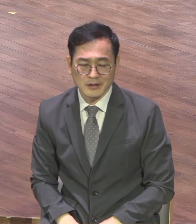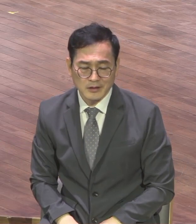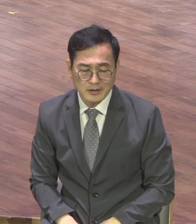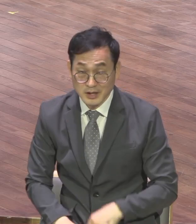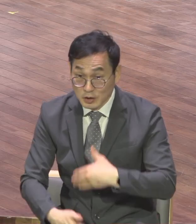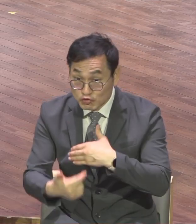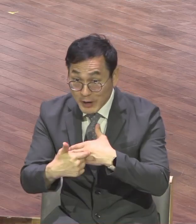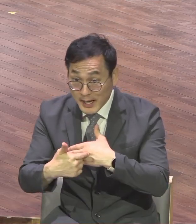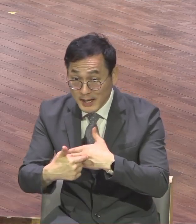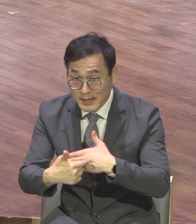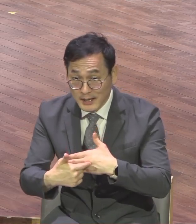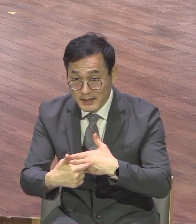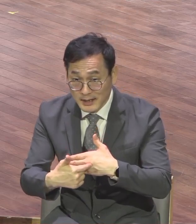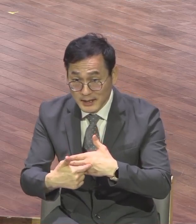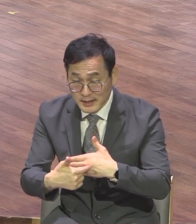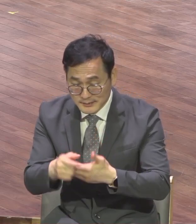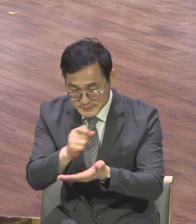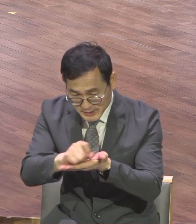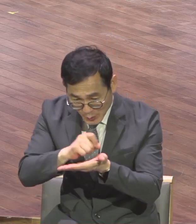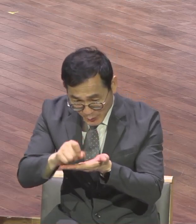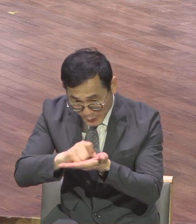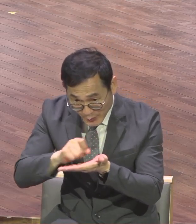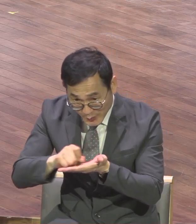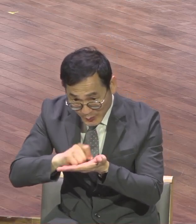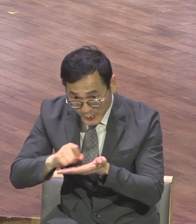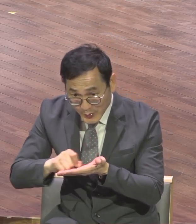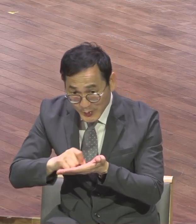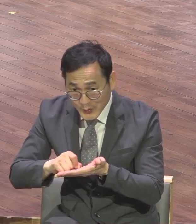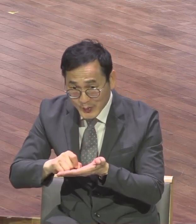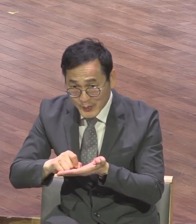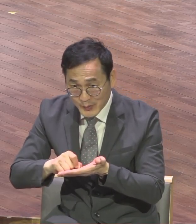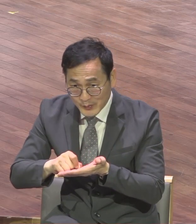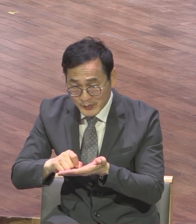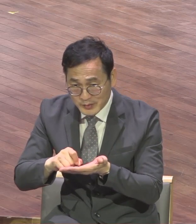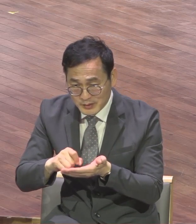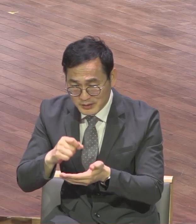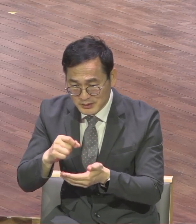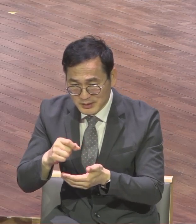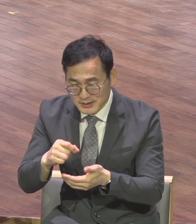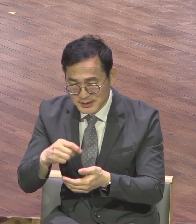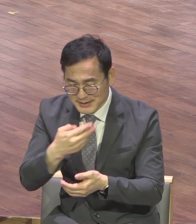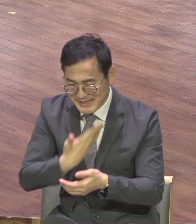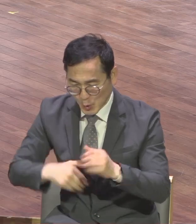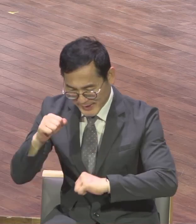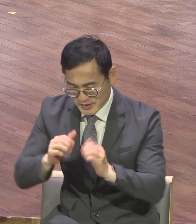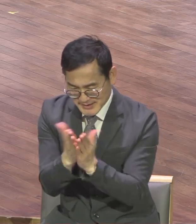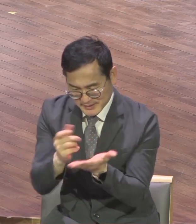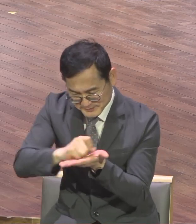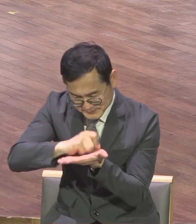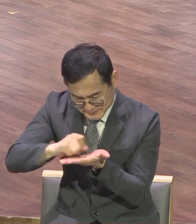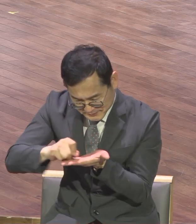것은요 이유가 뭐냐 생정명이에요 우리는 사명이 있어서 죽을 수가 없는 거예요